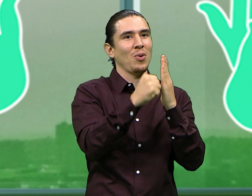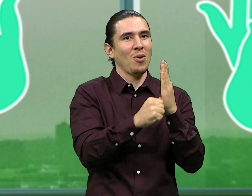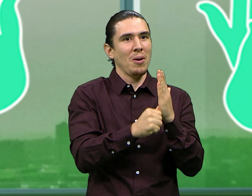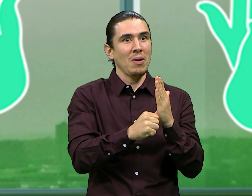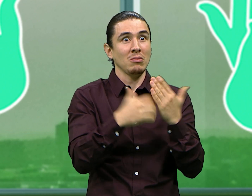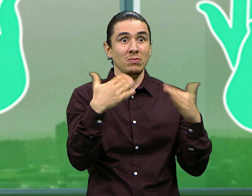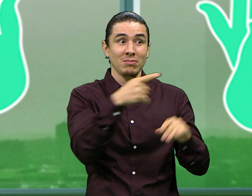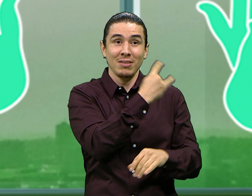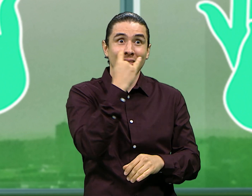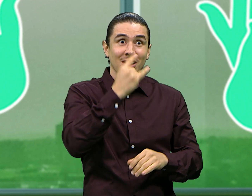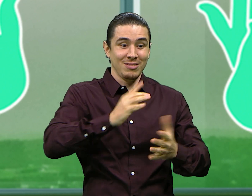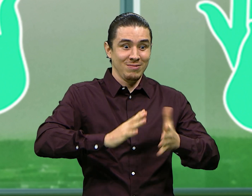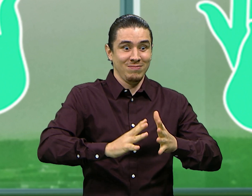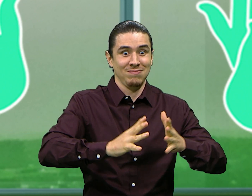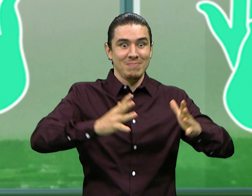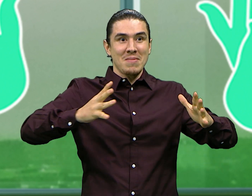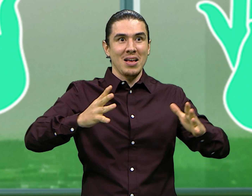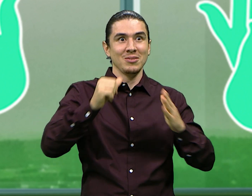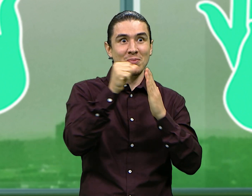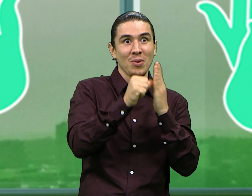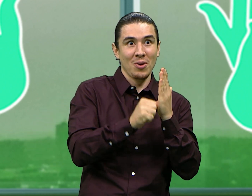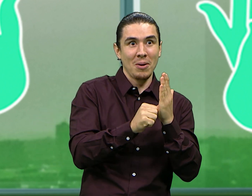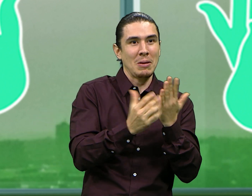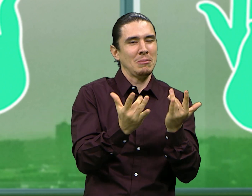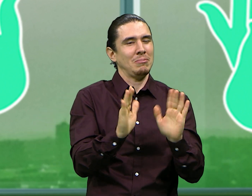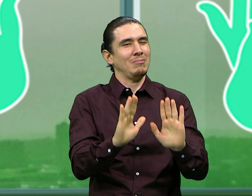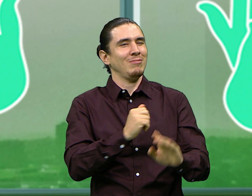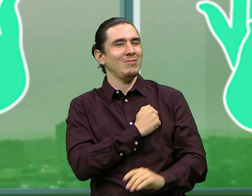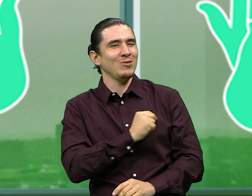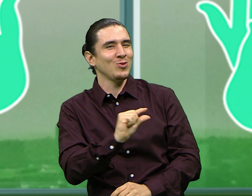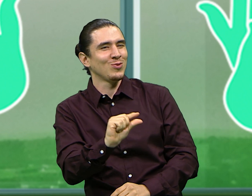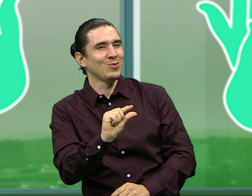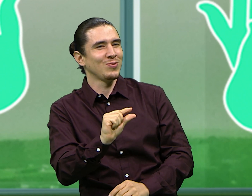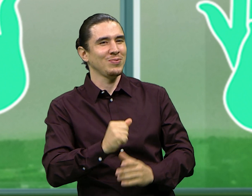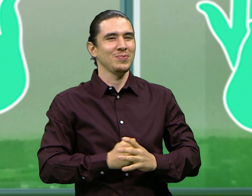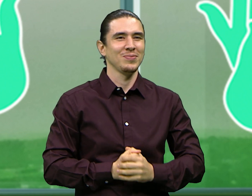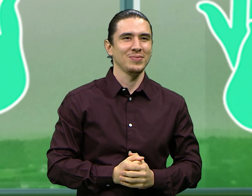En un momento regresamos con más, en Para Más Señas.